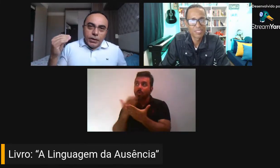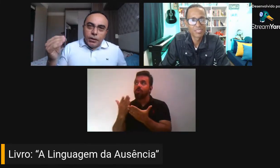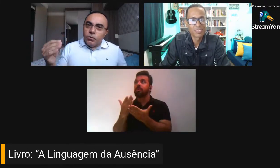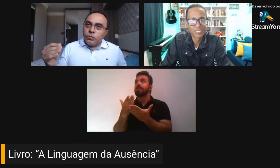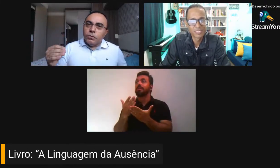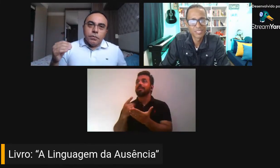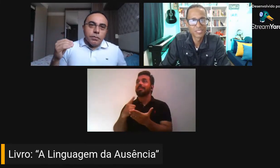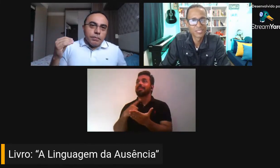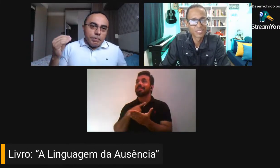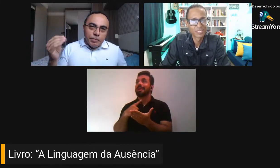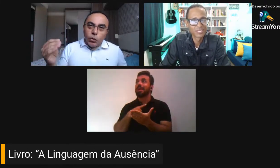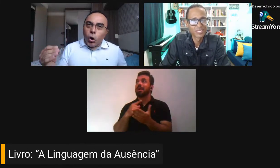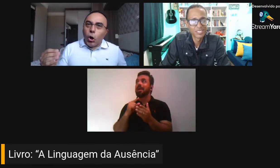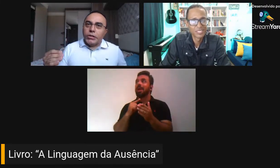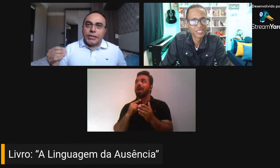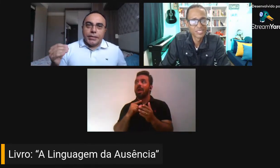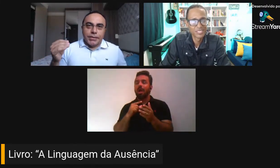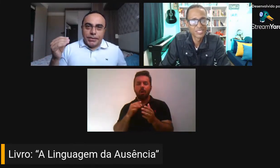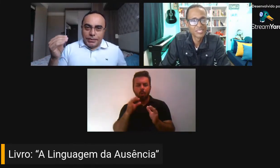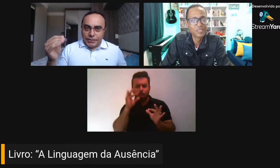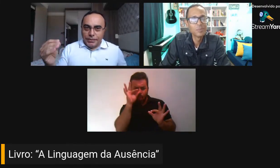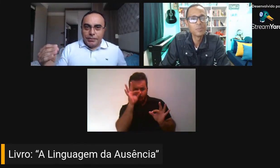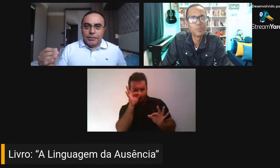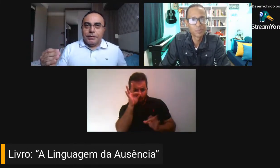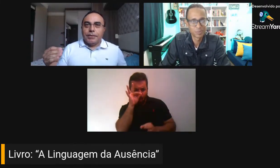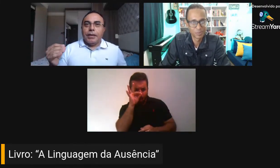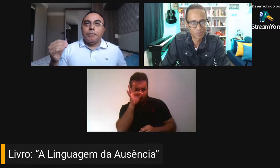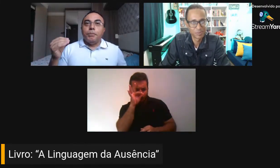ficam neuróticas,